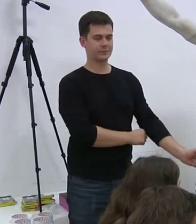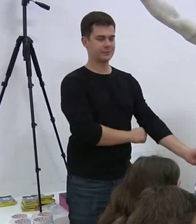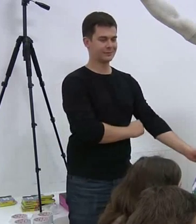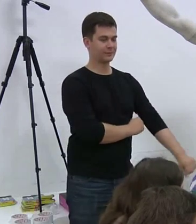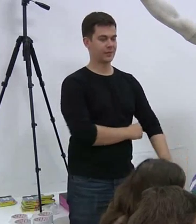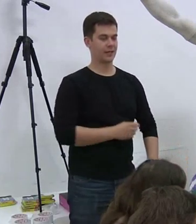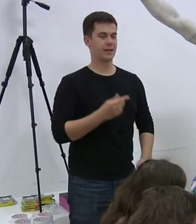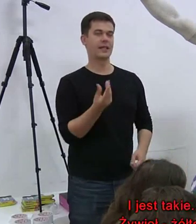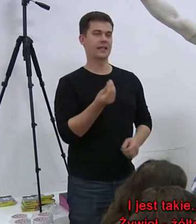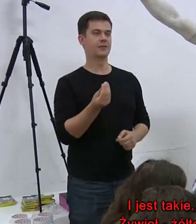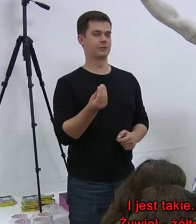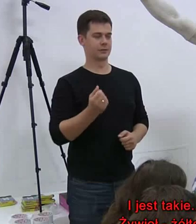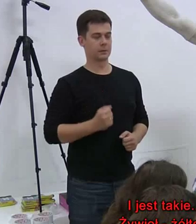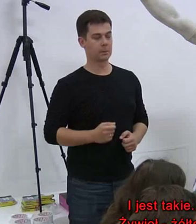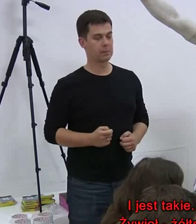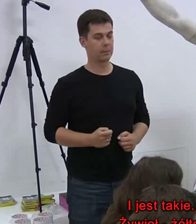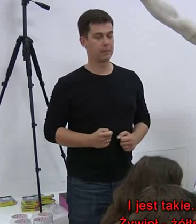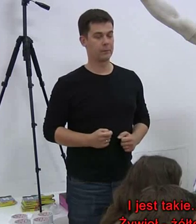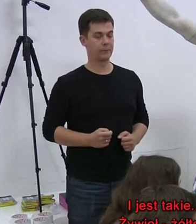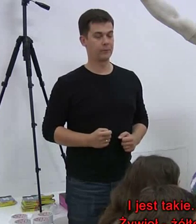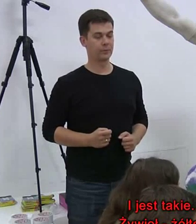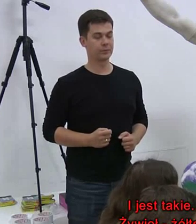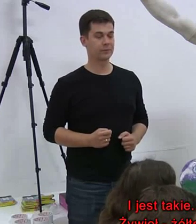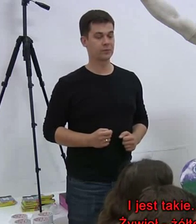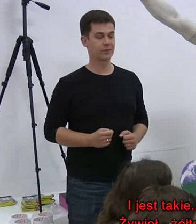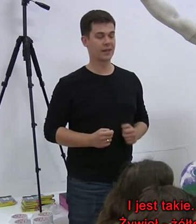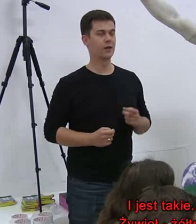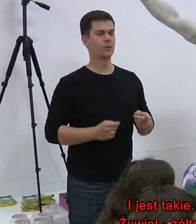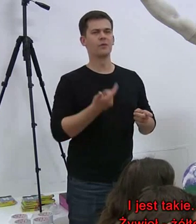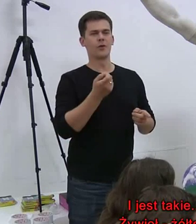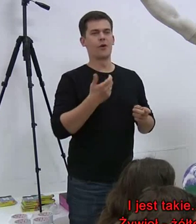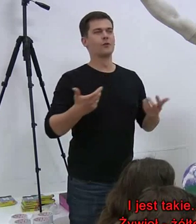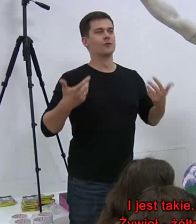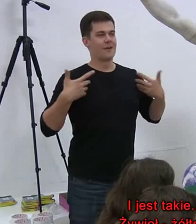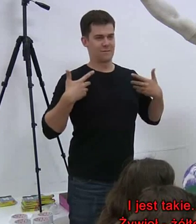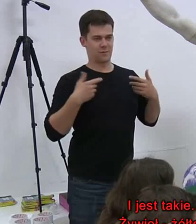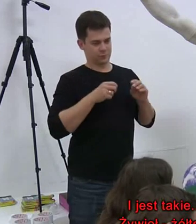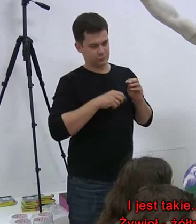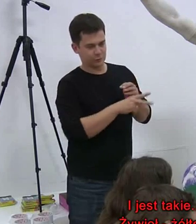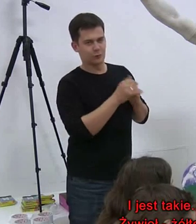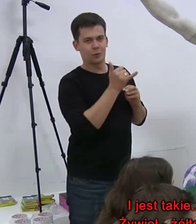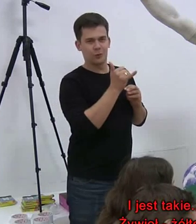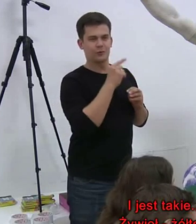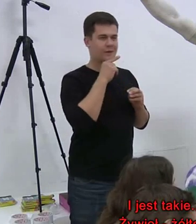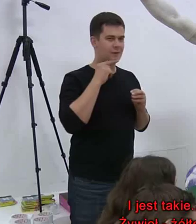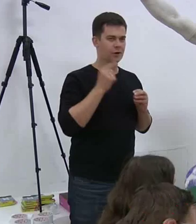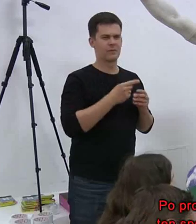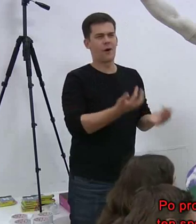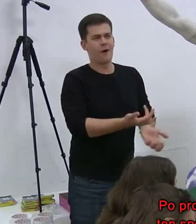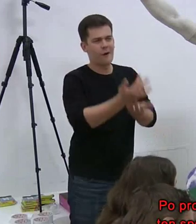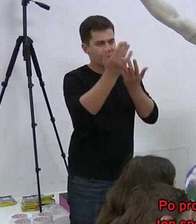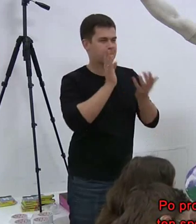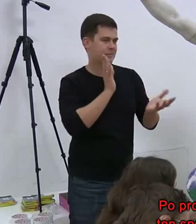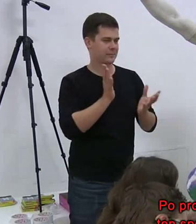I jest takie, no coś żywioł, żółte, czerpane, ogień.